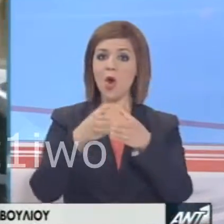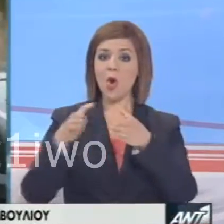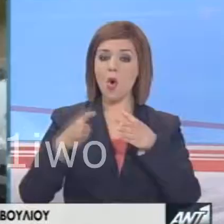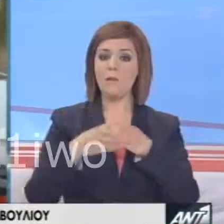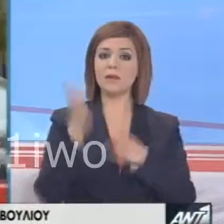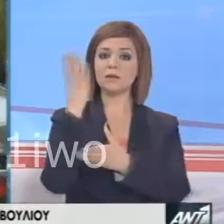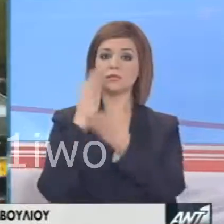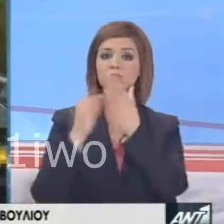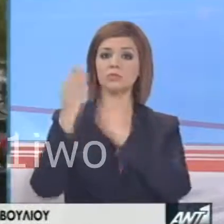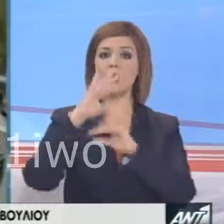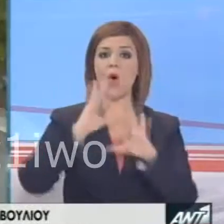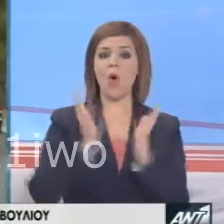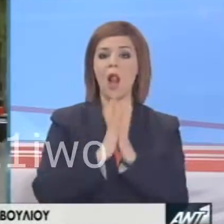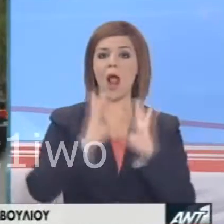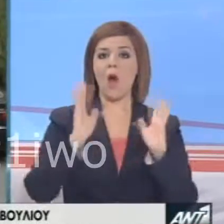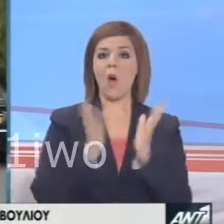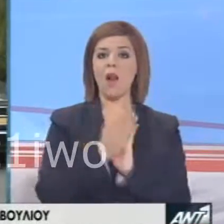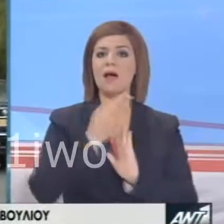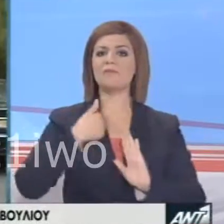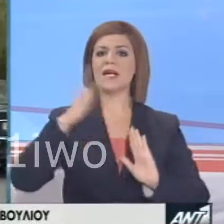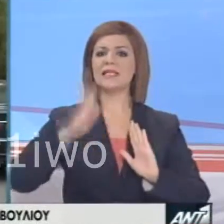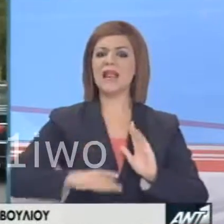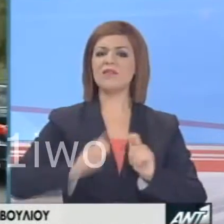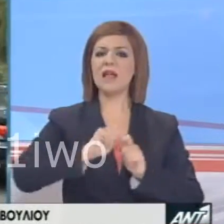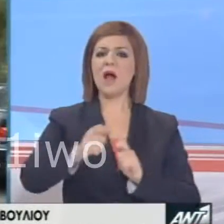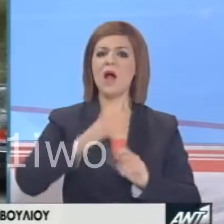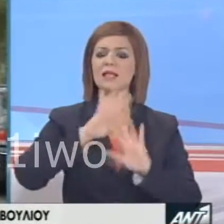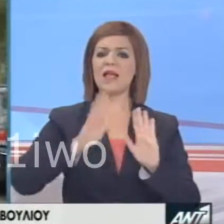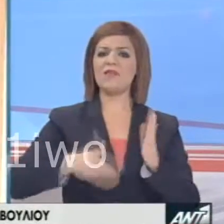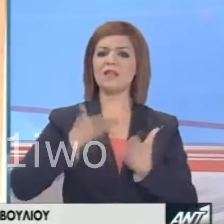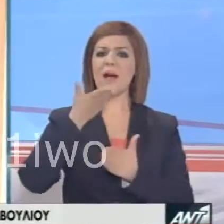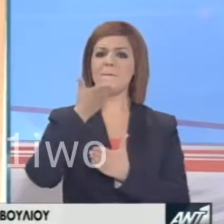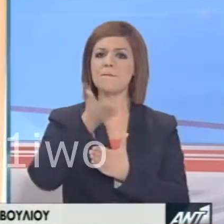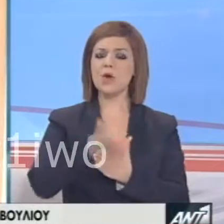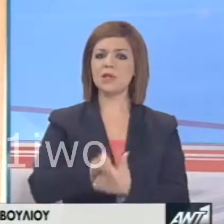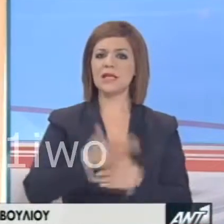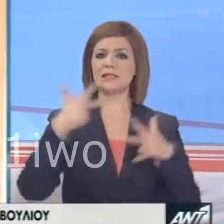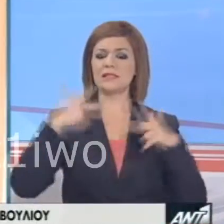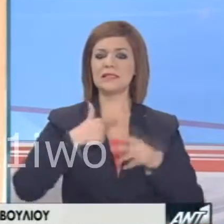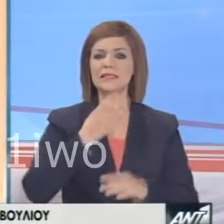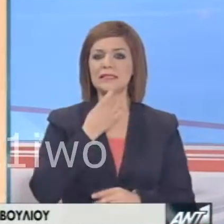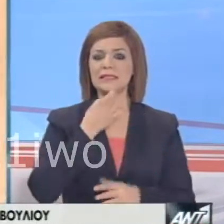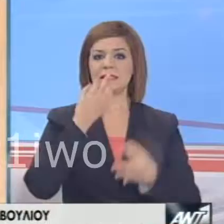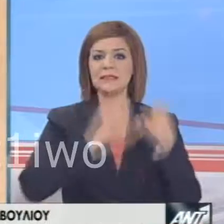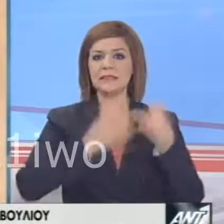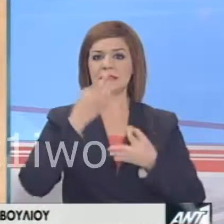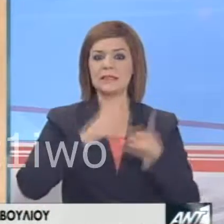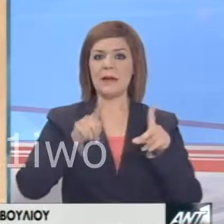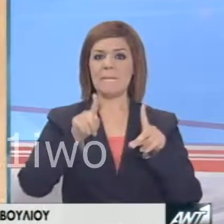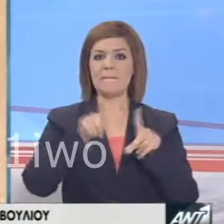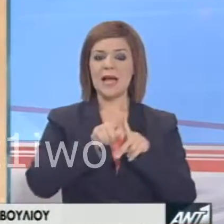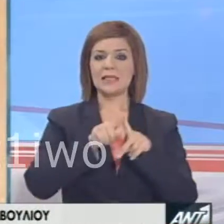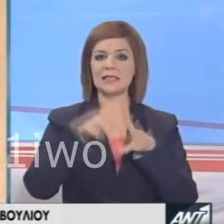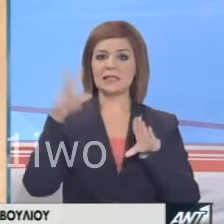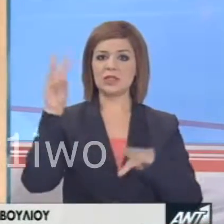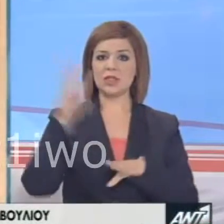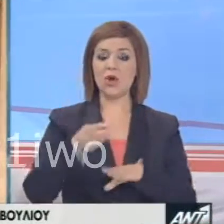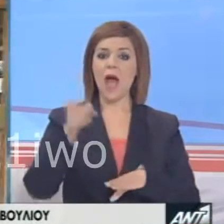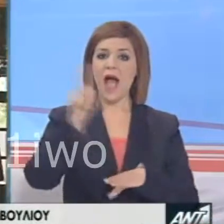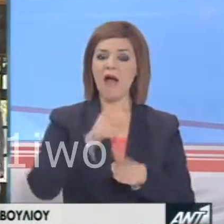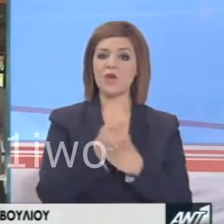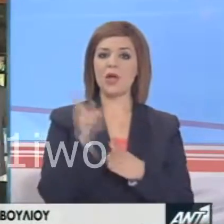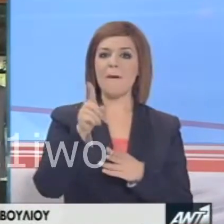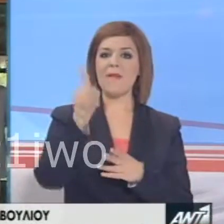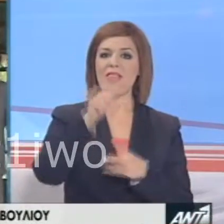ενημερωθούν για τις τελικές σκέψεις και προτάσεις της κυβέρνησης τη σκληρή όπως αναμένεται διαπραγμάτευση με την Τρόικα αύριο και